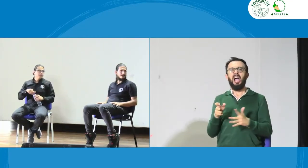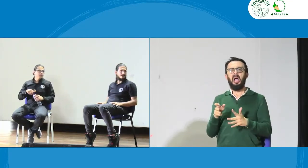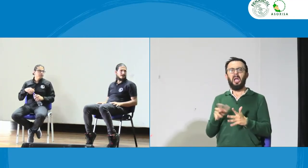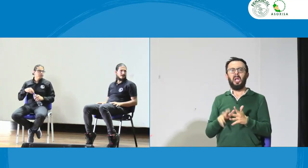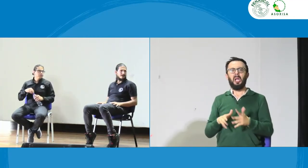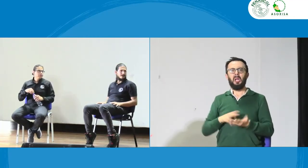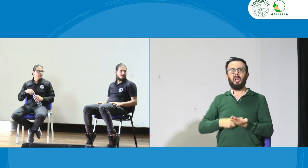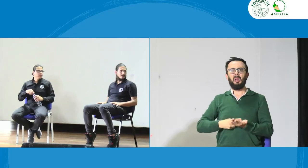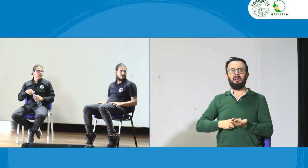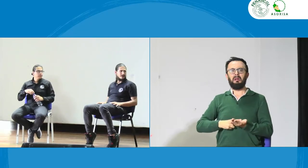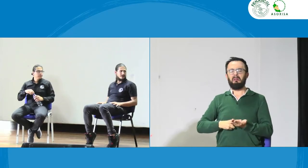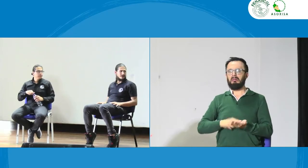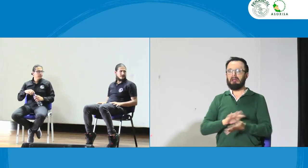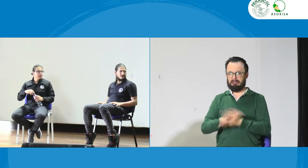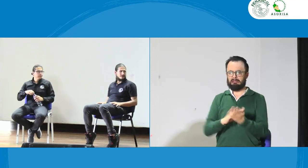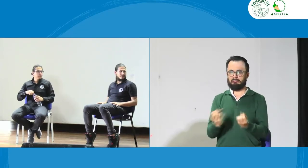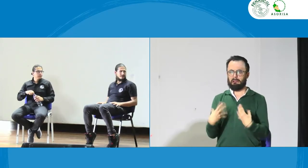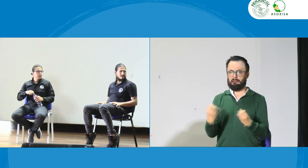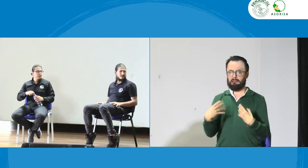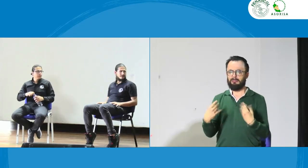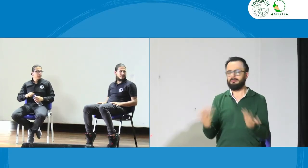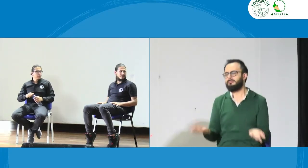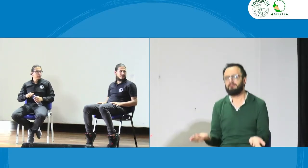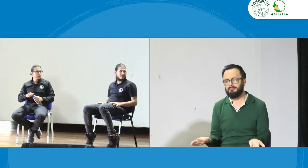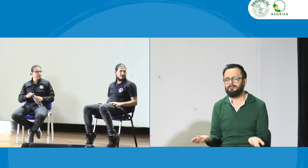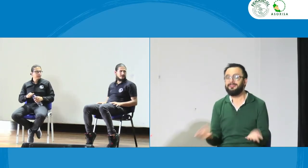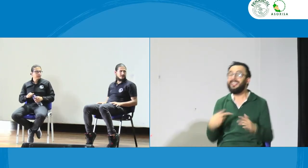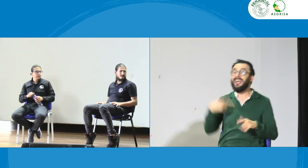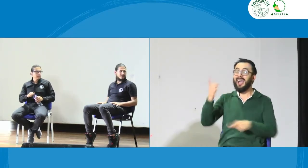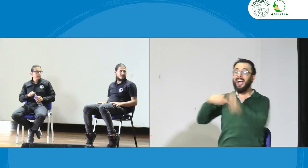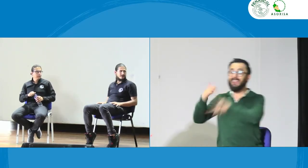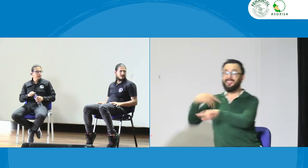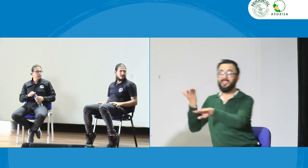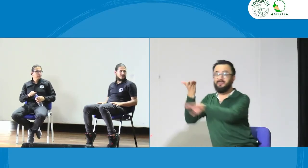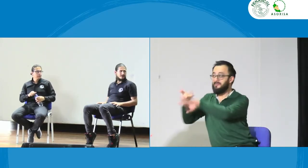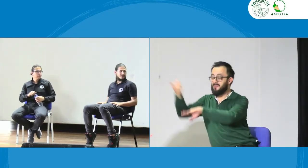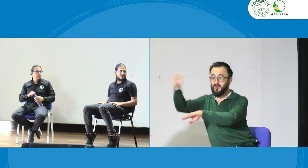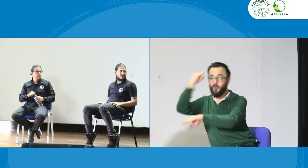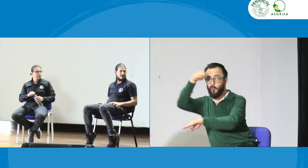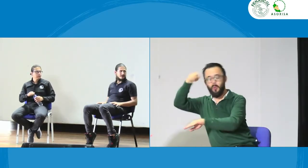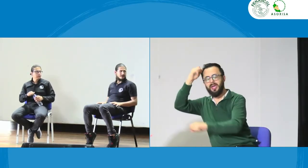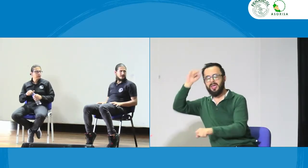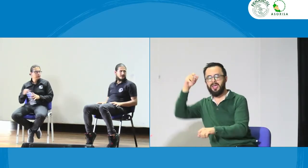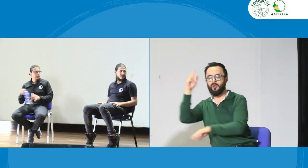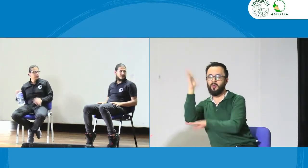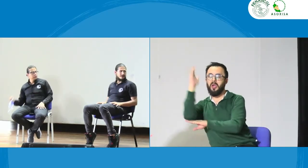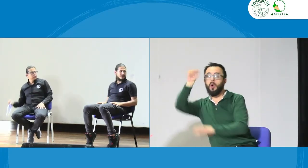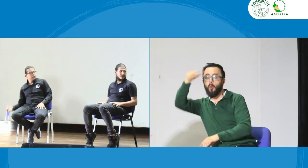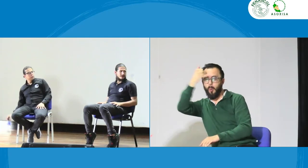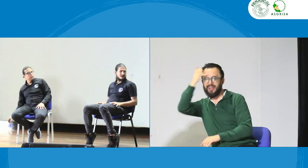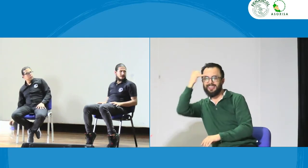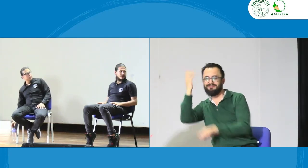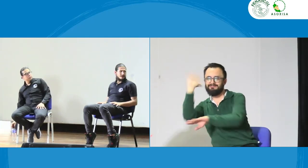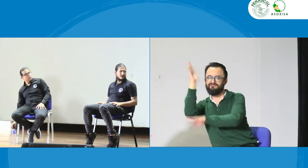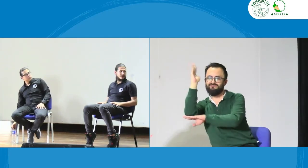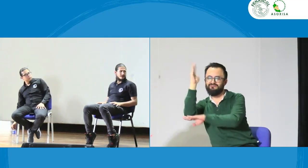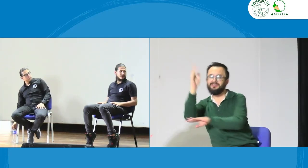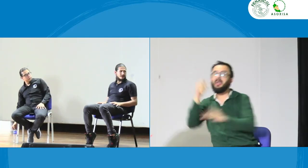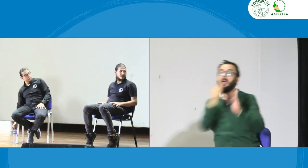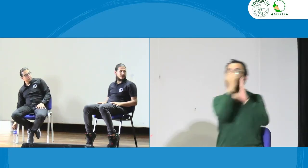está prestando su servicio de interpretación en un ámbito académico pues obviamente es diferente el nivel que allí se maneja y muchas